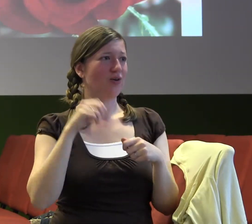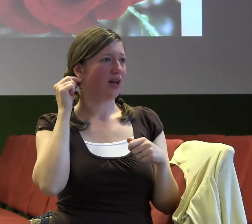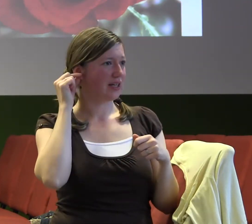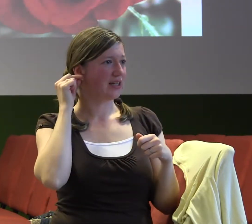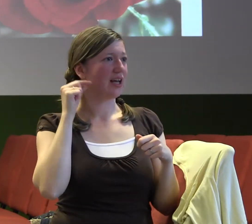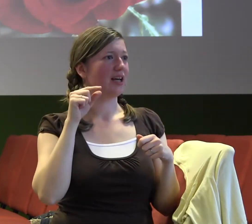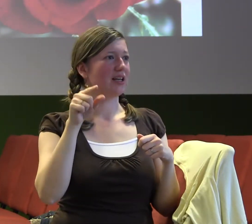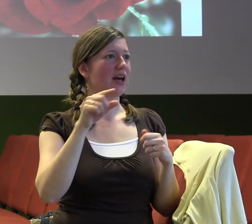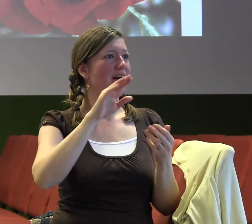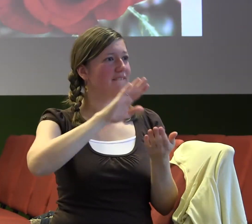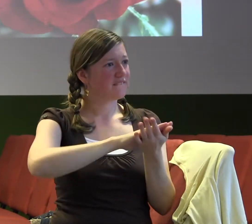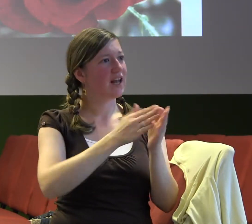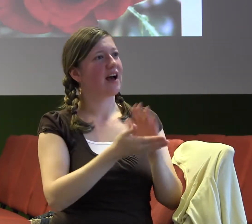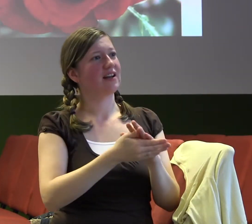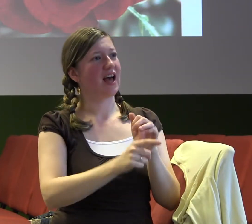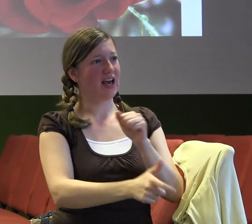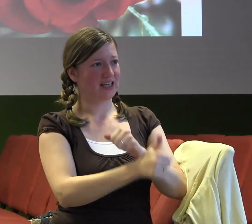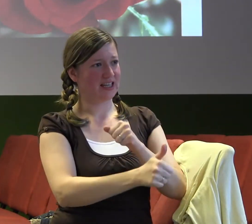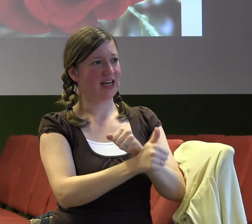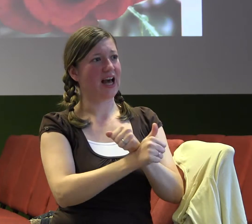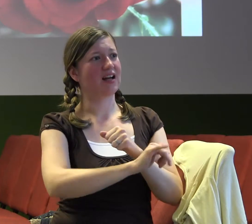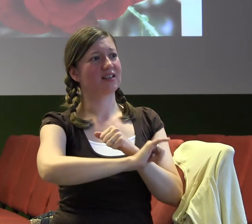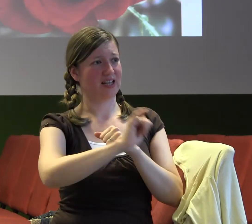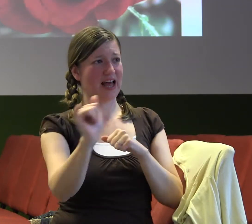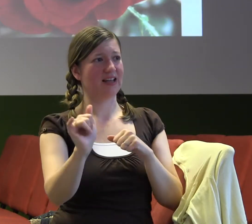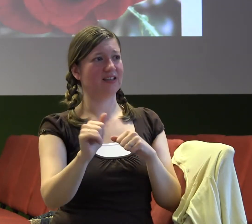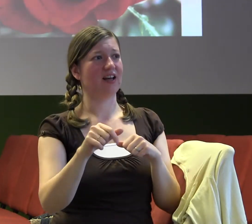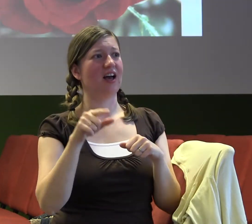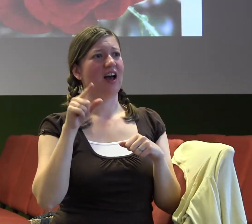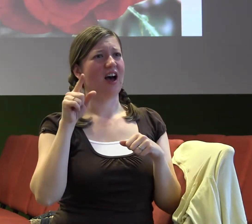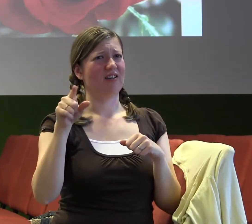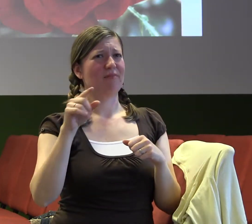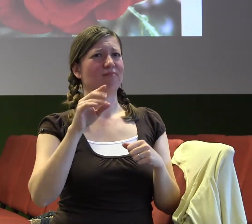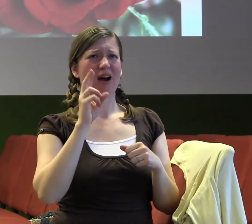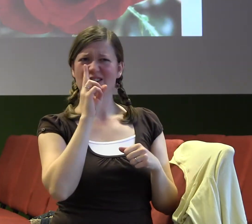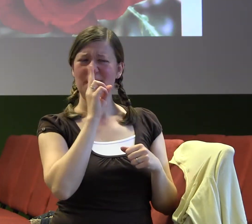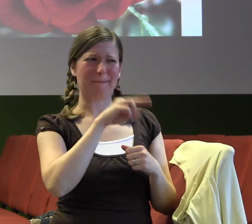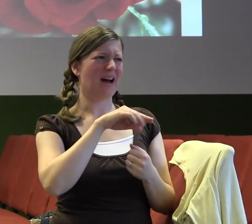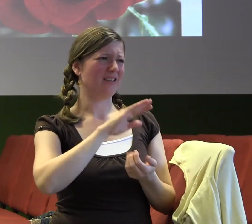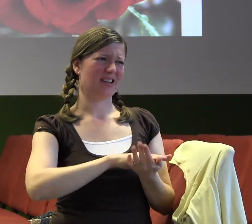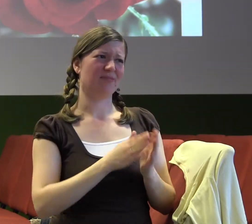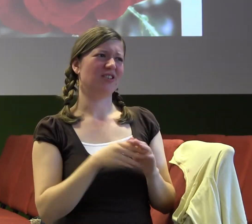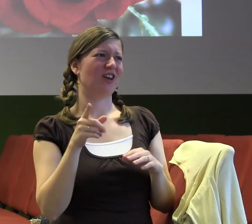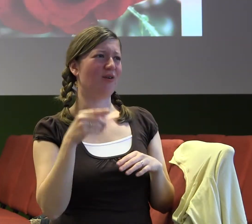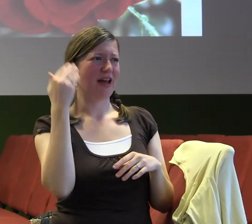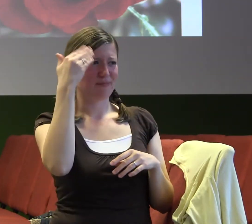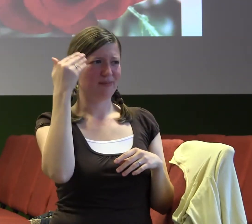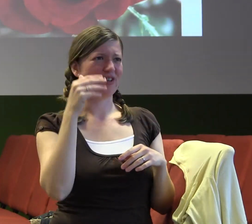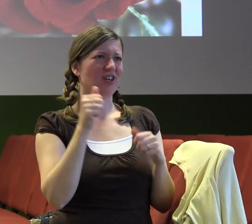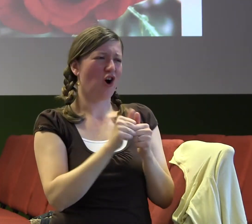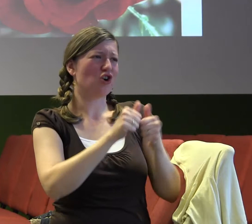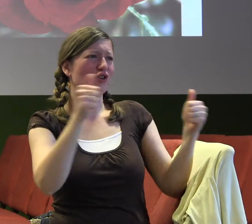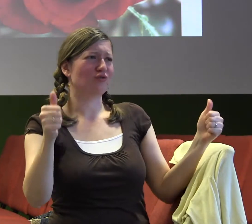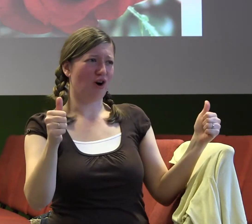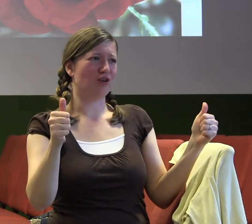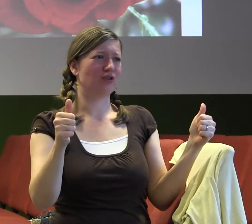manželství tak mi popisovala, že prostě se mají špatně, že spolu vůbec nekomunikují, že uvažuje o rozhodu a já i když